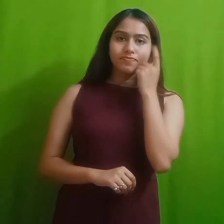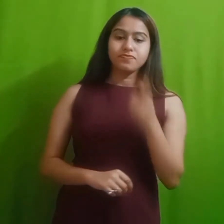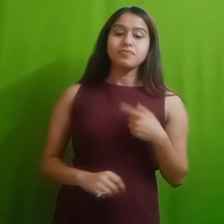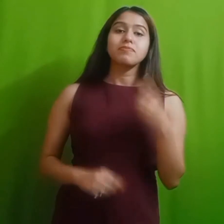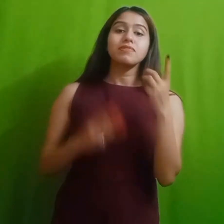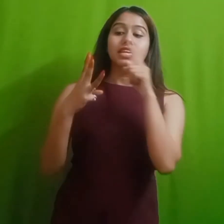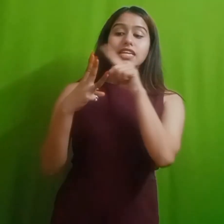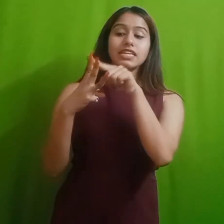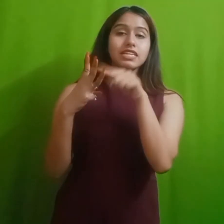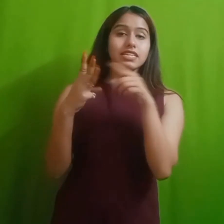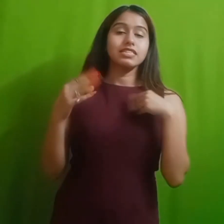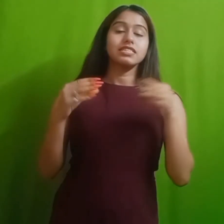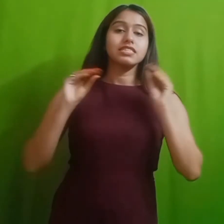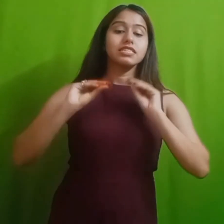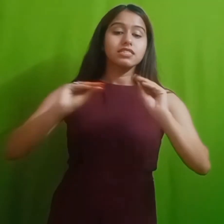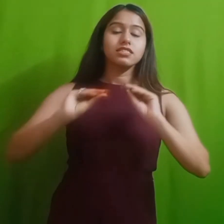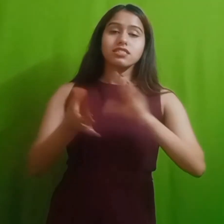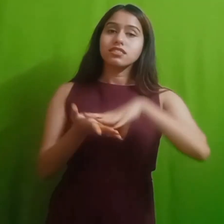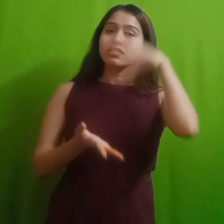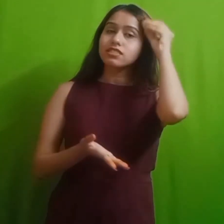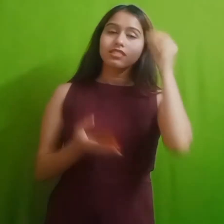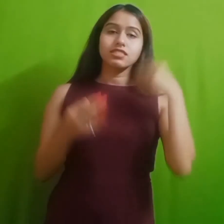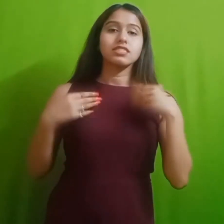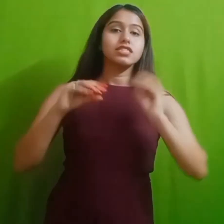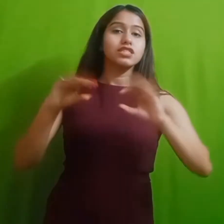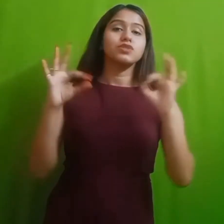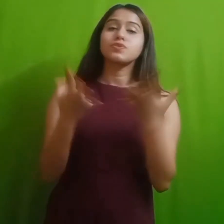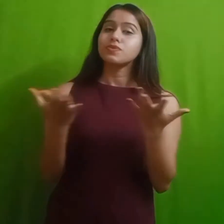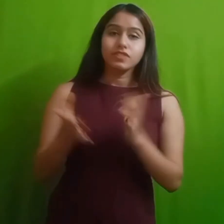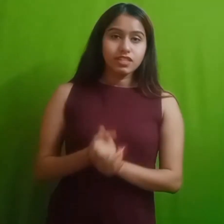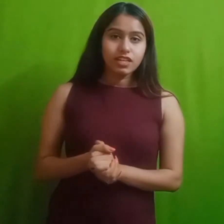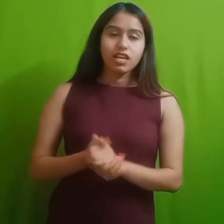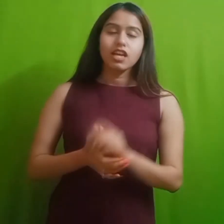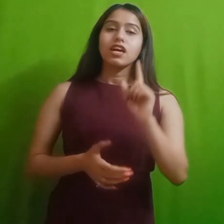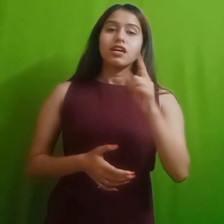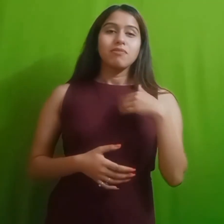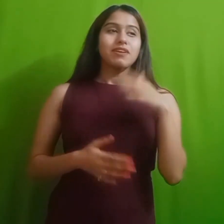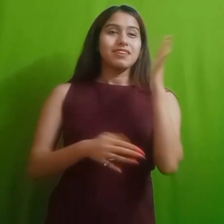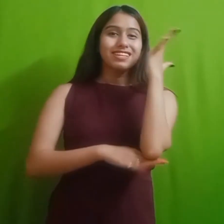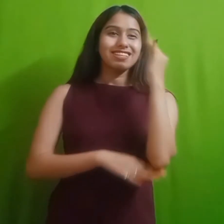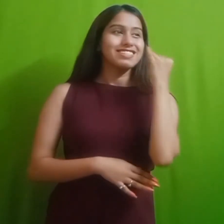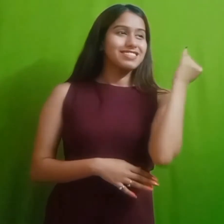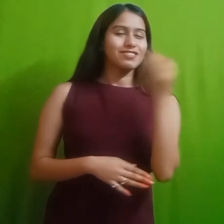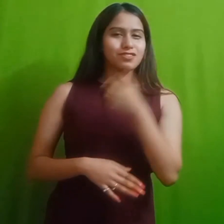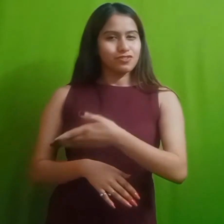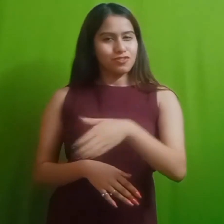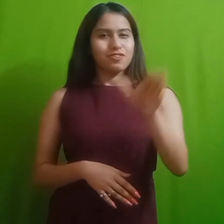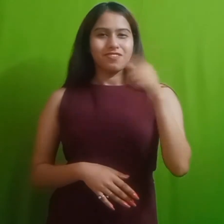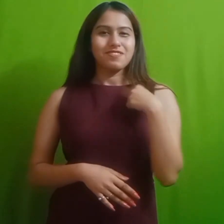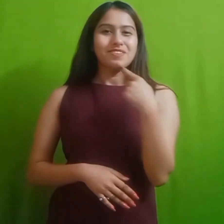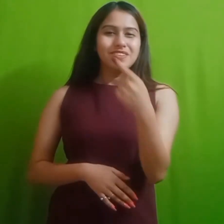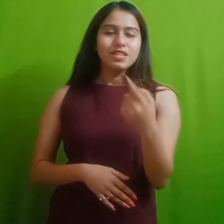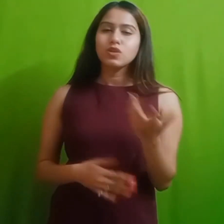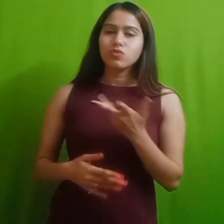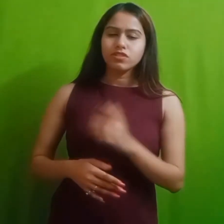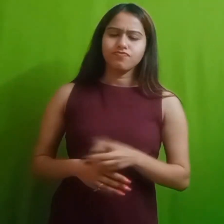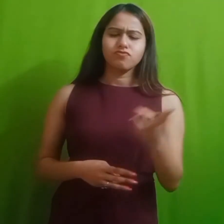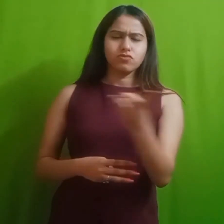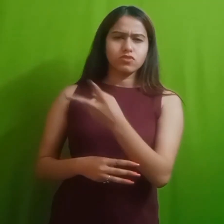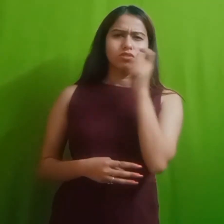पेड को ढूंडने के लिए आज पास के राज्यों में भेजा था राजकुमारों ने पूछा कि पता जी क्या समझाना चाते थे तो उन्हें ने खा कि इस पेड को